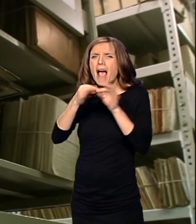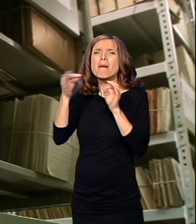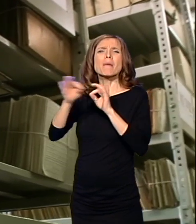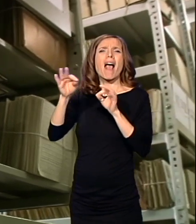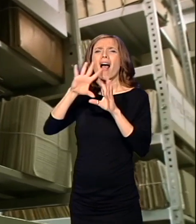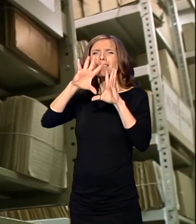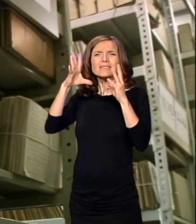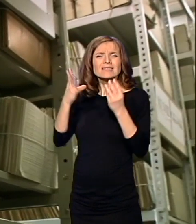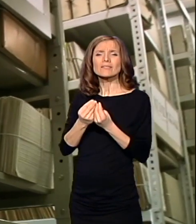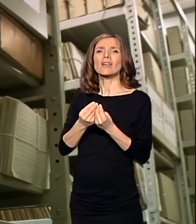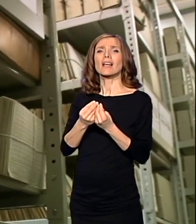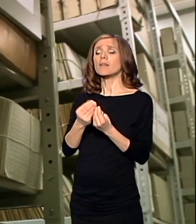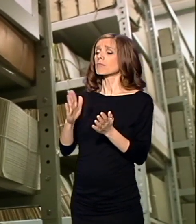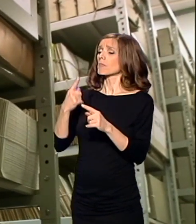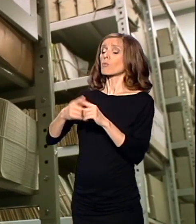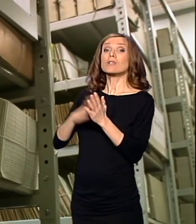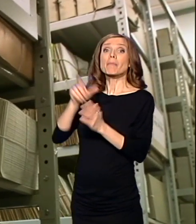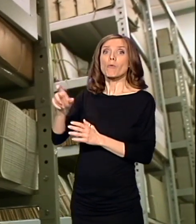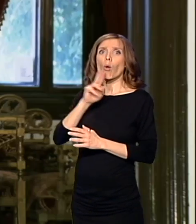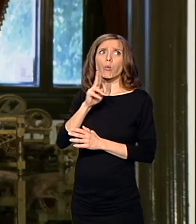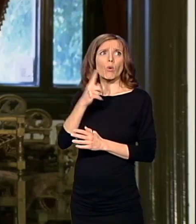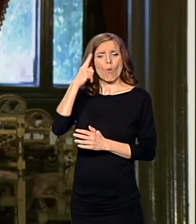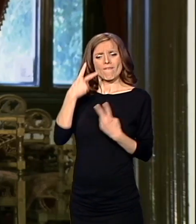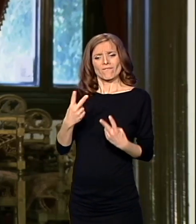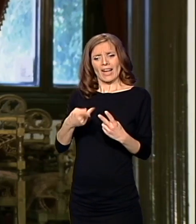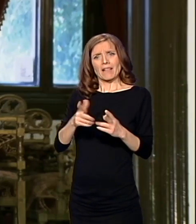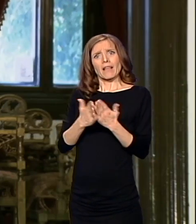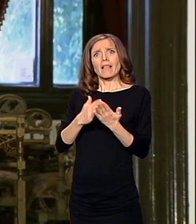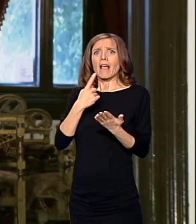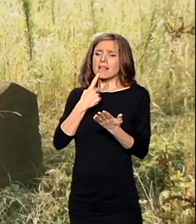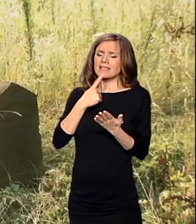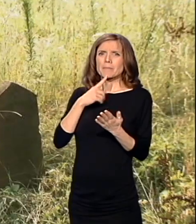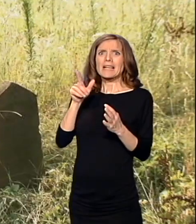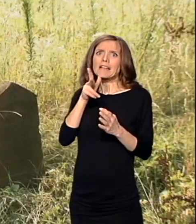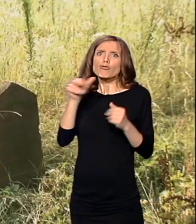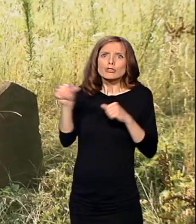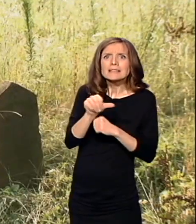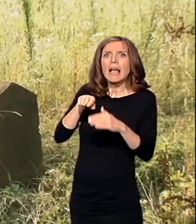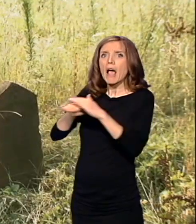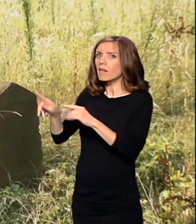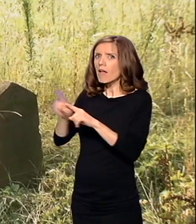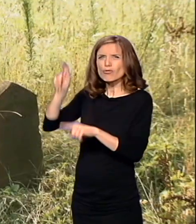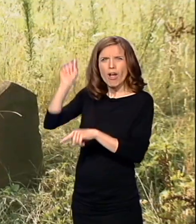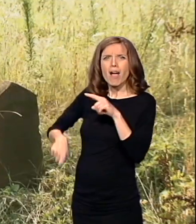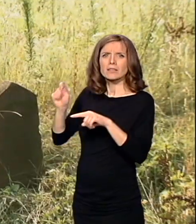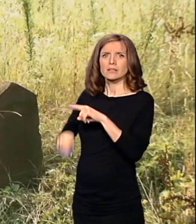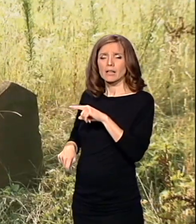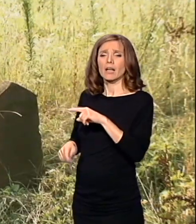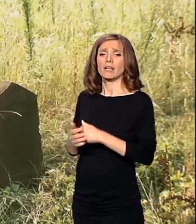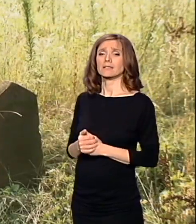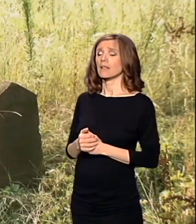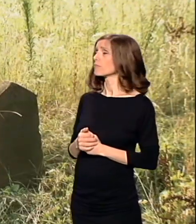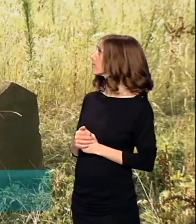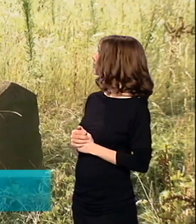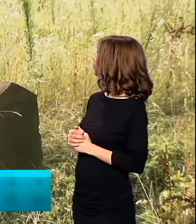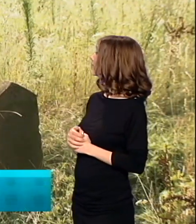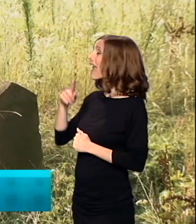se one koji su učeli da sakriju knjige, da sačuvaju knjige. Najveće zlo su načinili da su